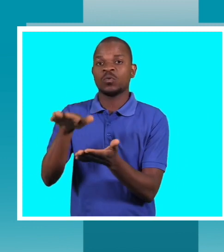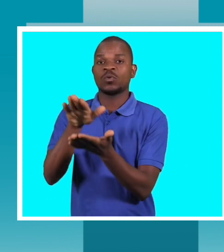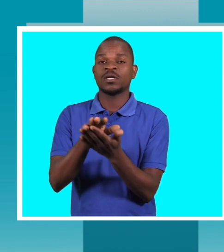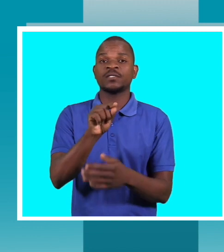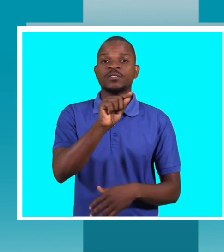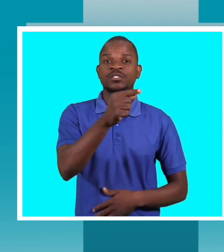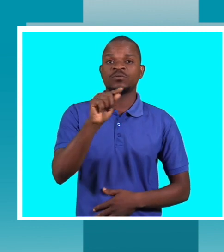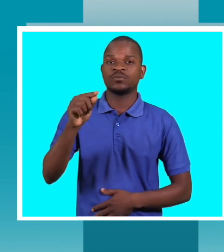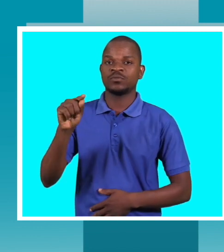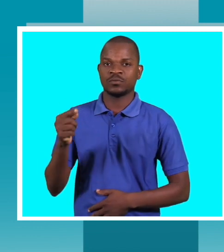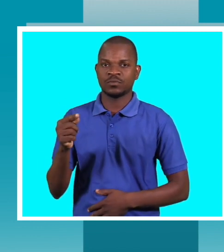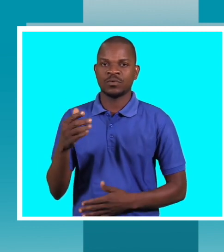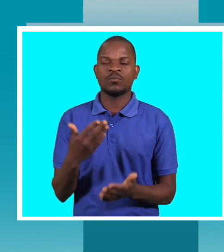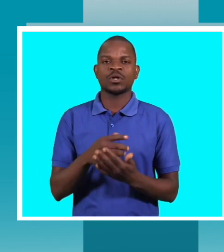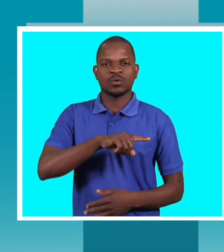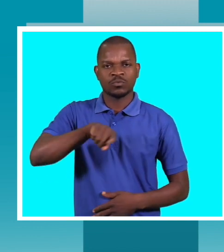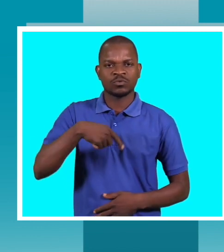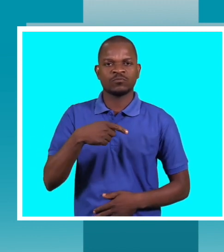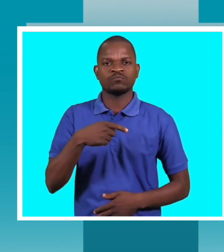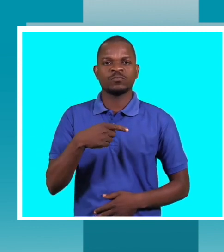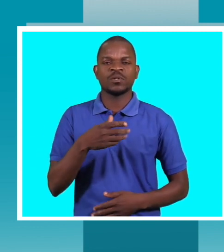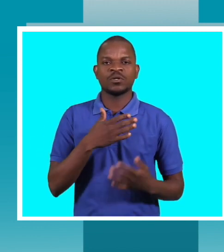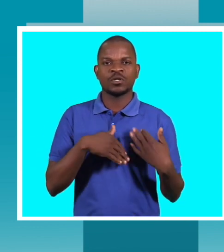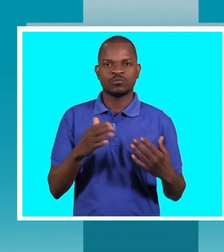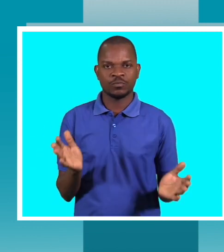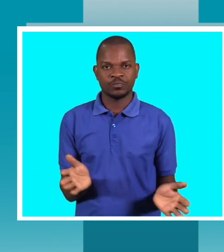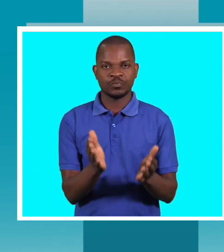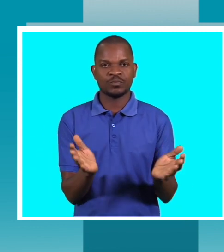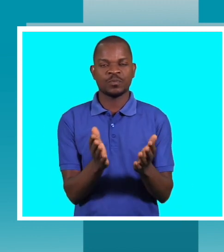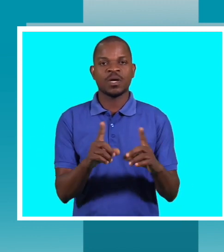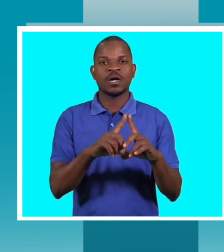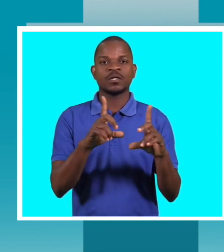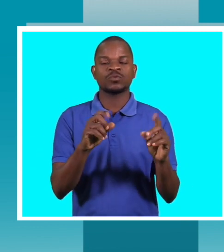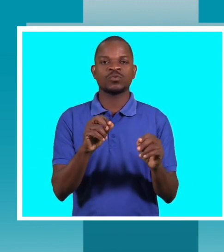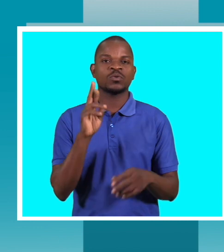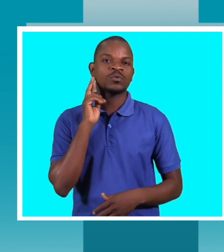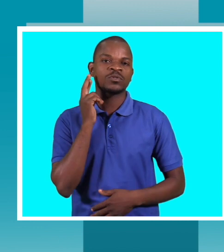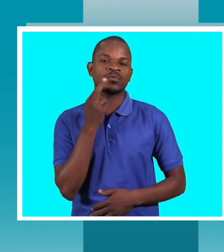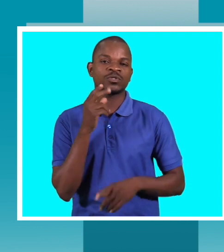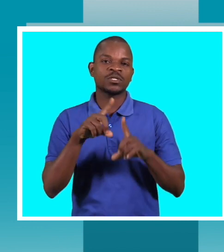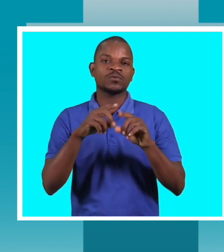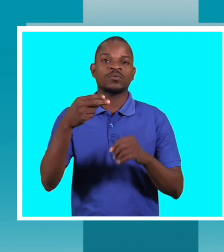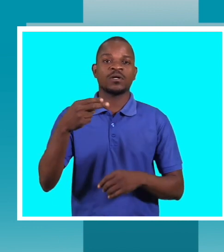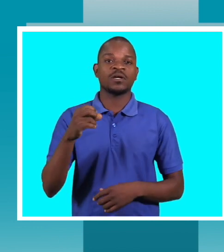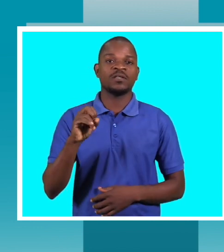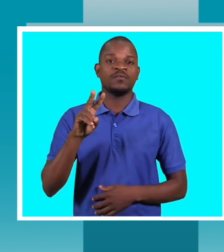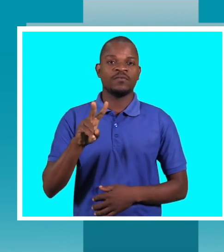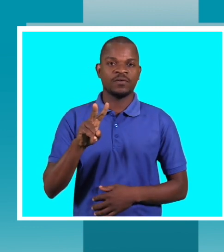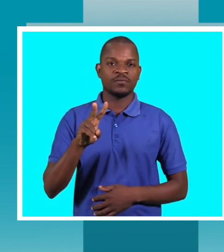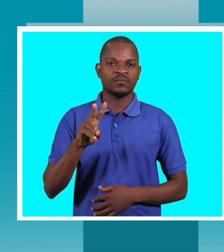onde queremos galvanizar ou dinamizar a resposta ao HIV a nível local. E que aí,